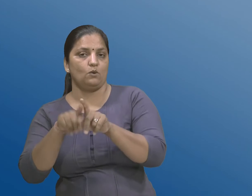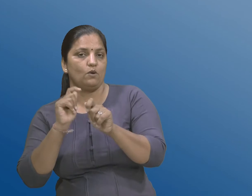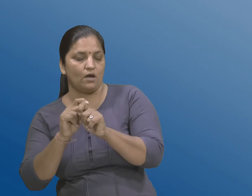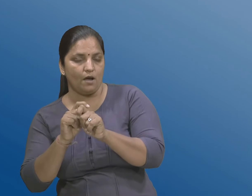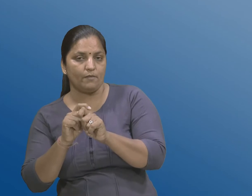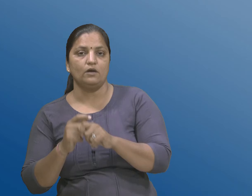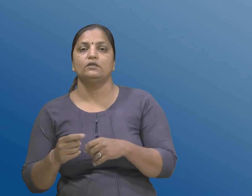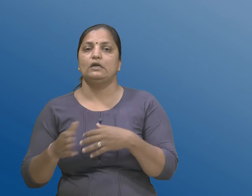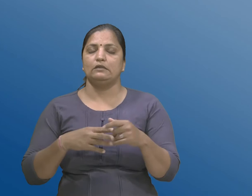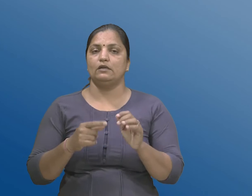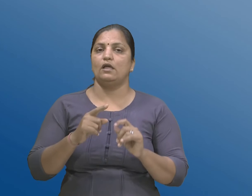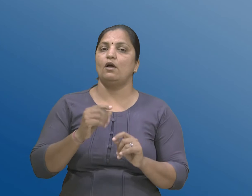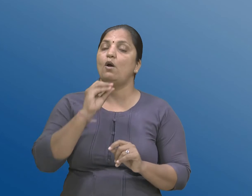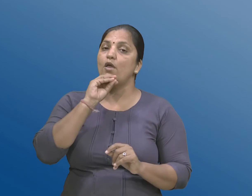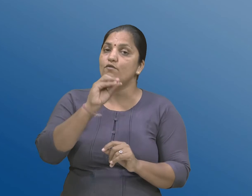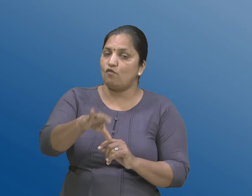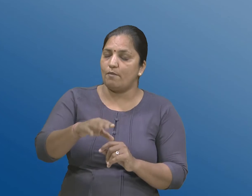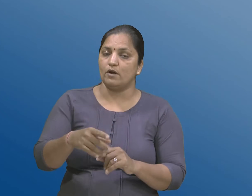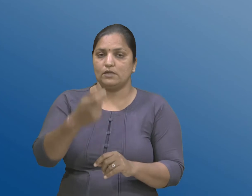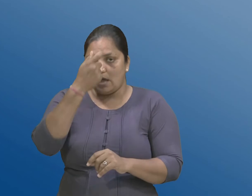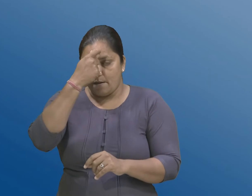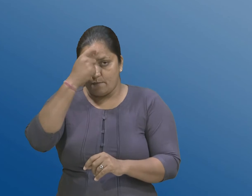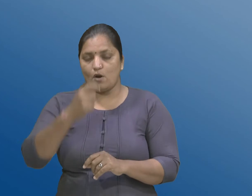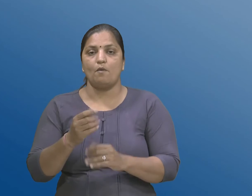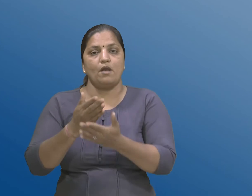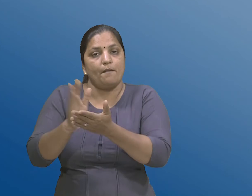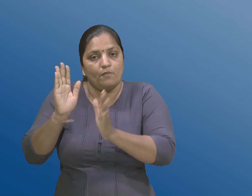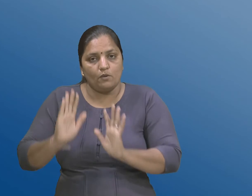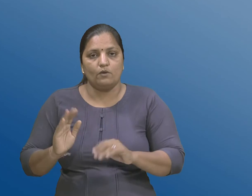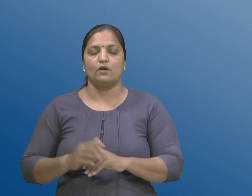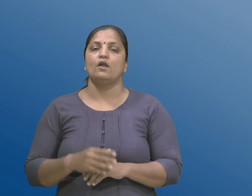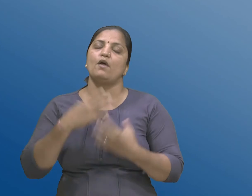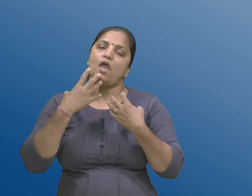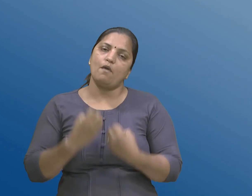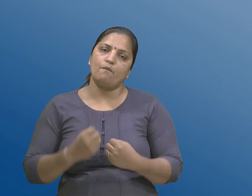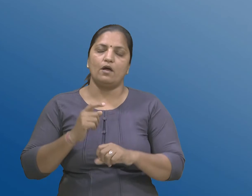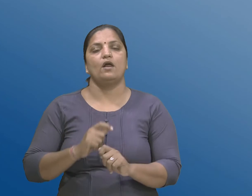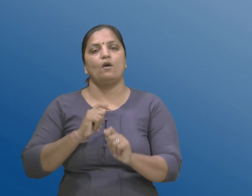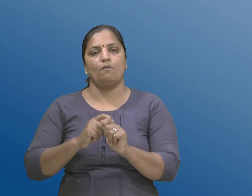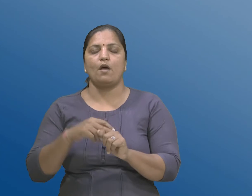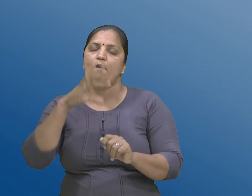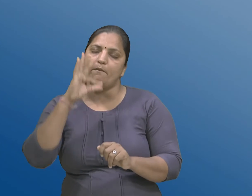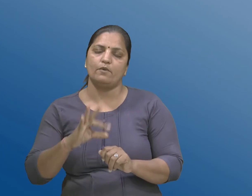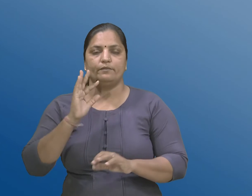निर्देशो आपशे जे आवे मुश्केली दूर करवा जरुरी के योग्य जणाये।